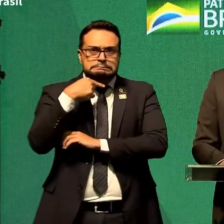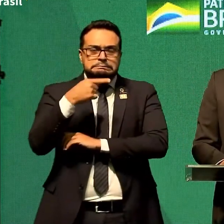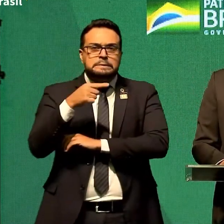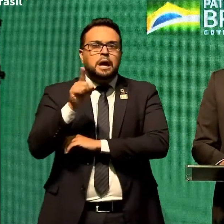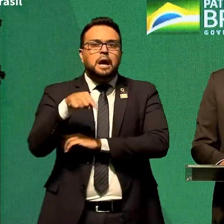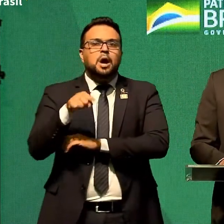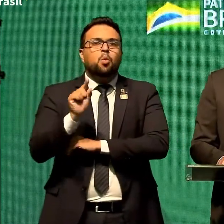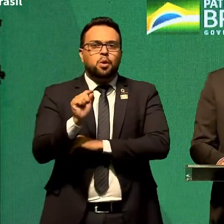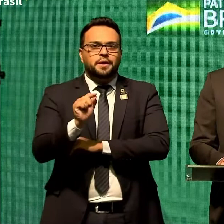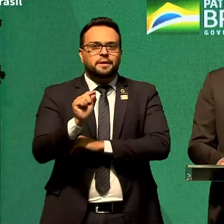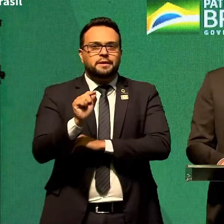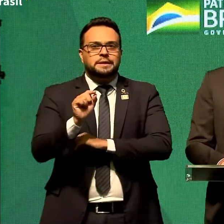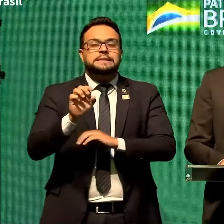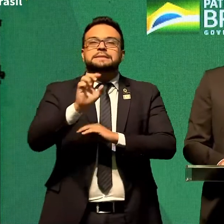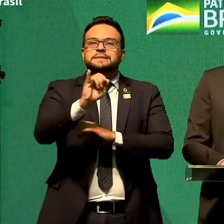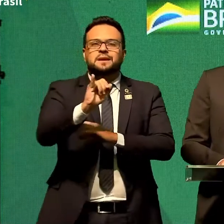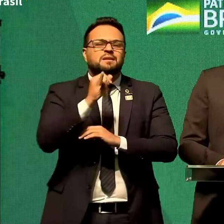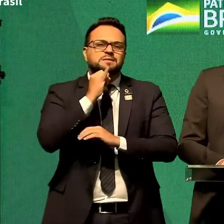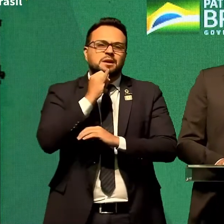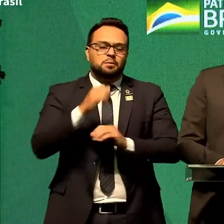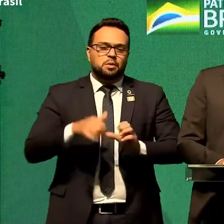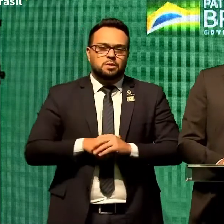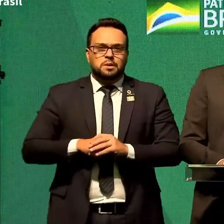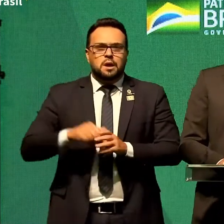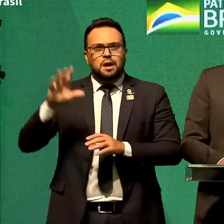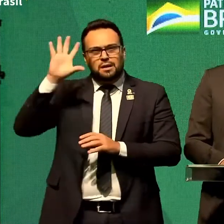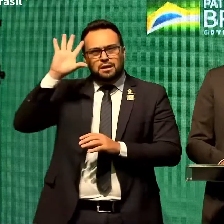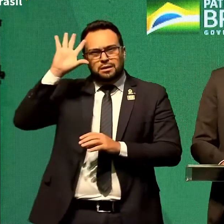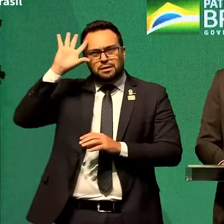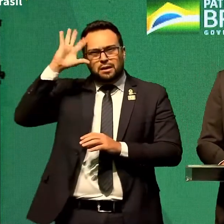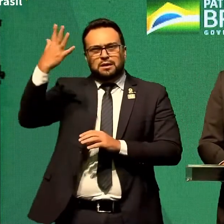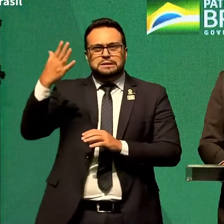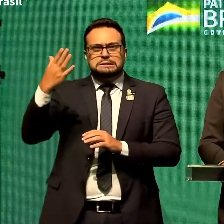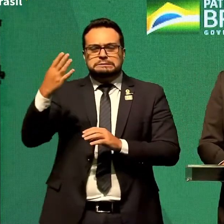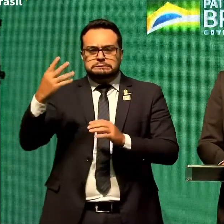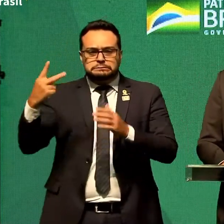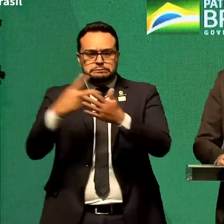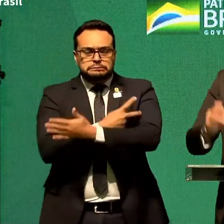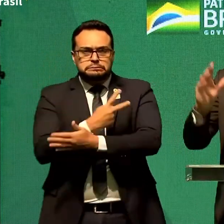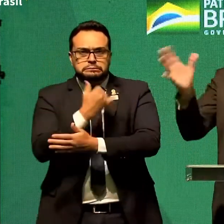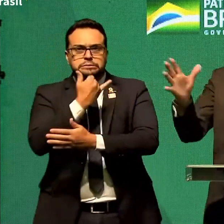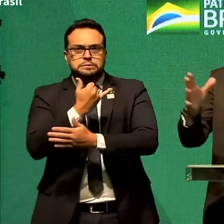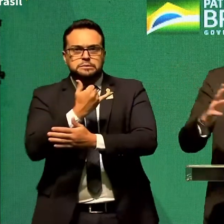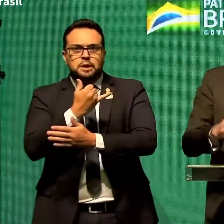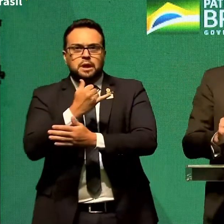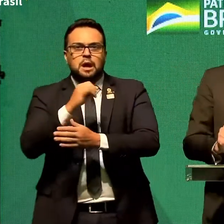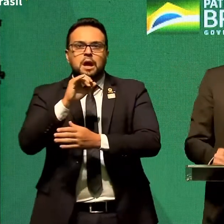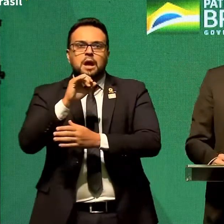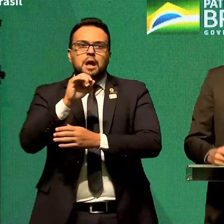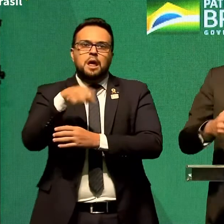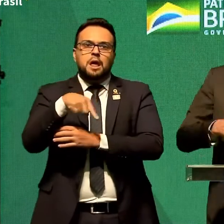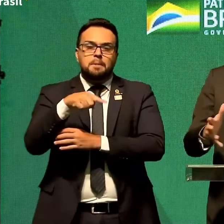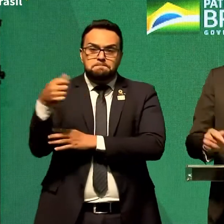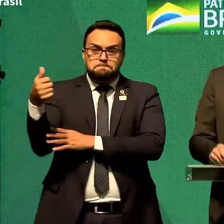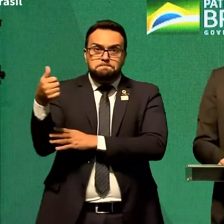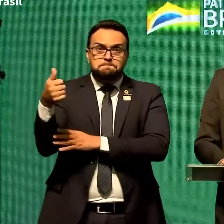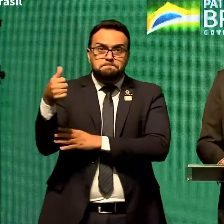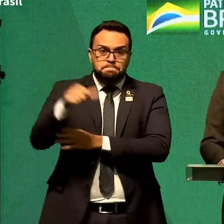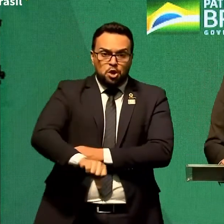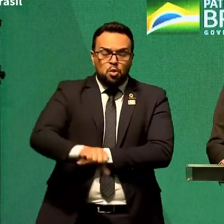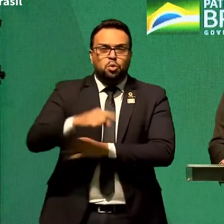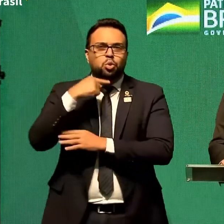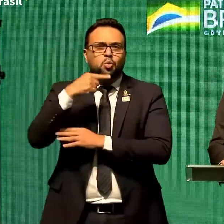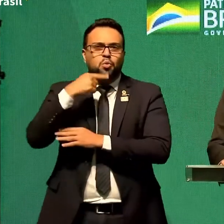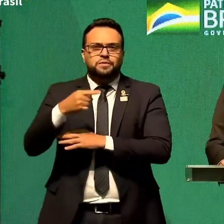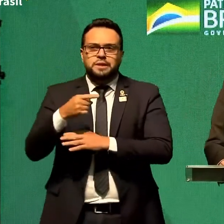pior que uma decisão mal tomada, é uma indecisão. Ou vamos para lá, ou vamos para cá. Se ficar parado,